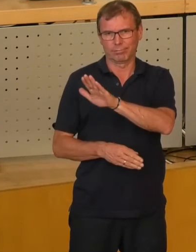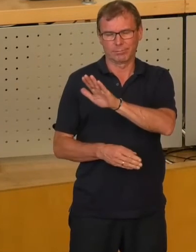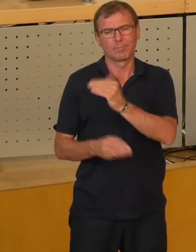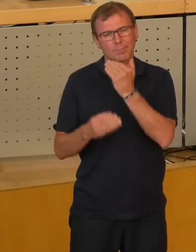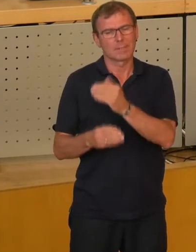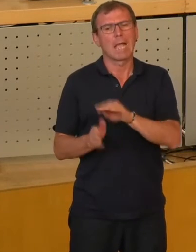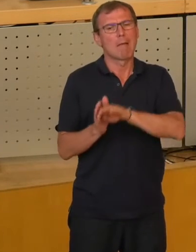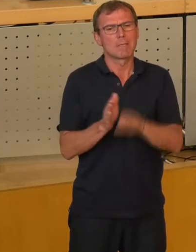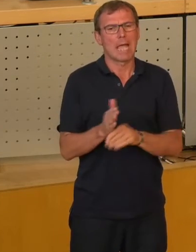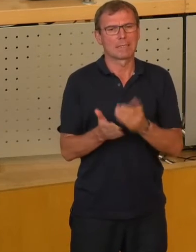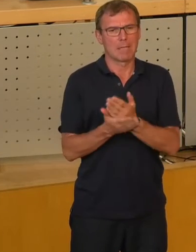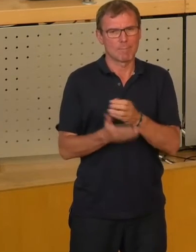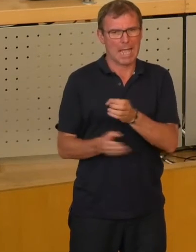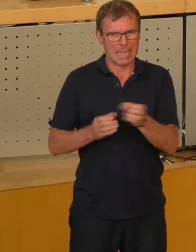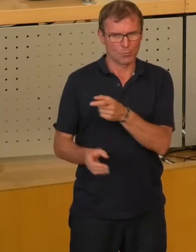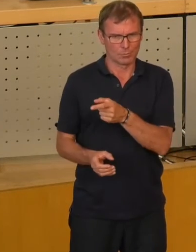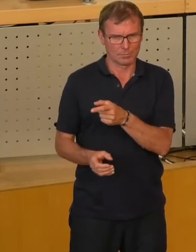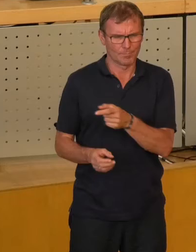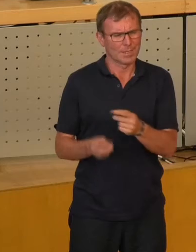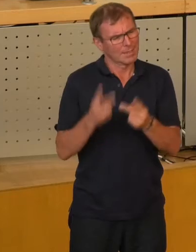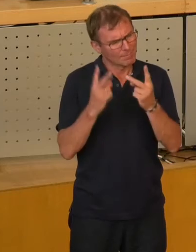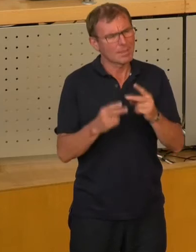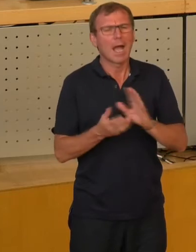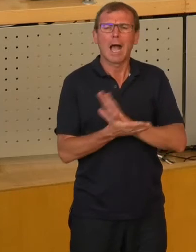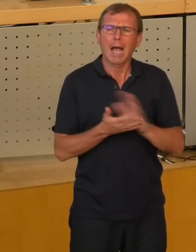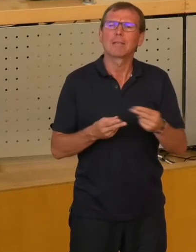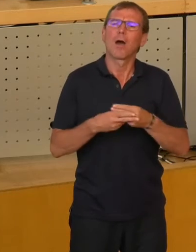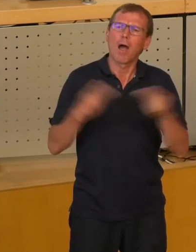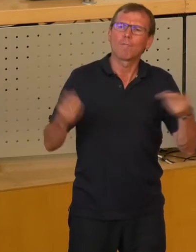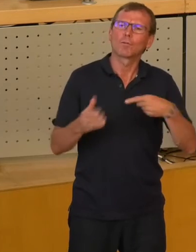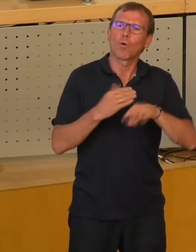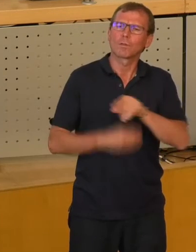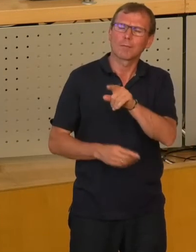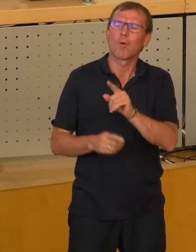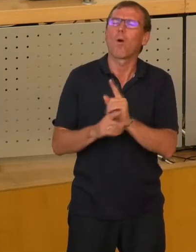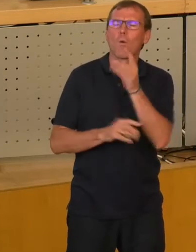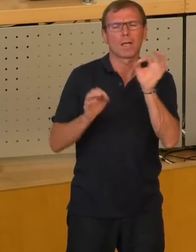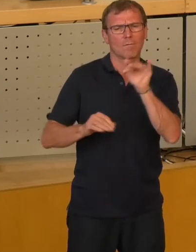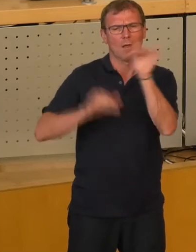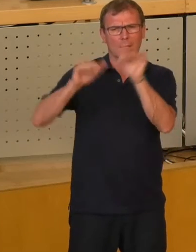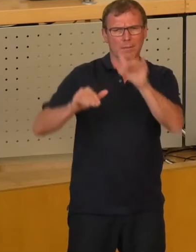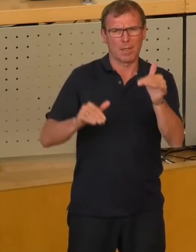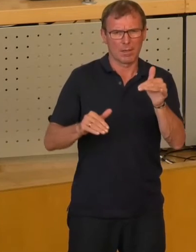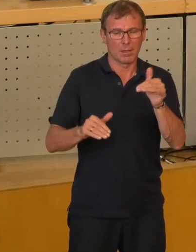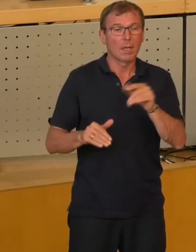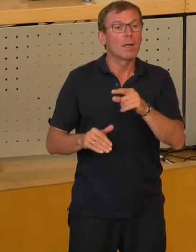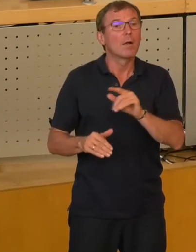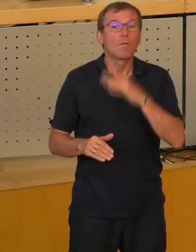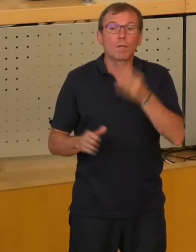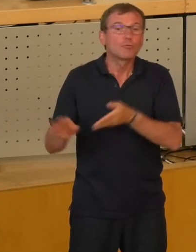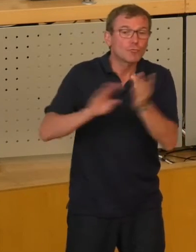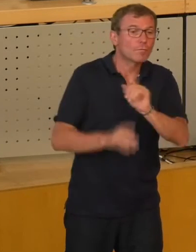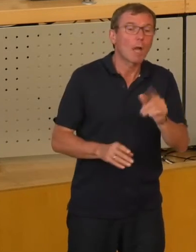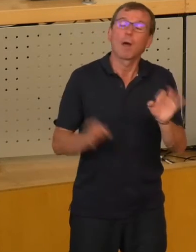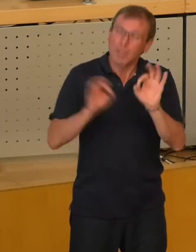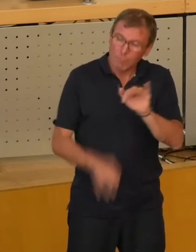verdanken. Das ist ein wesentlicher Gesichtspunkt. Rein öffentliche Unternehmen sind hohen Gefahren ausgesetzt. Nicht jedes scheitert dann. Aber es gibt